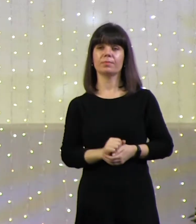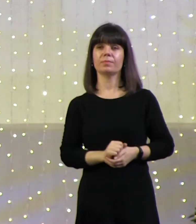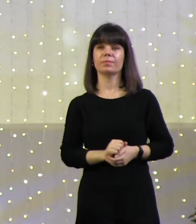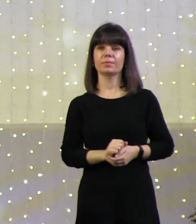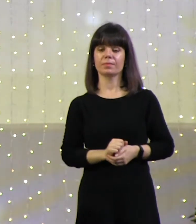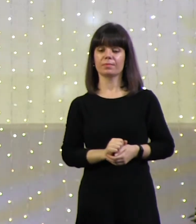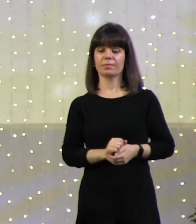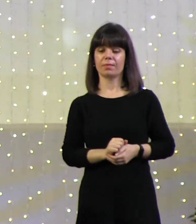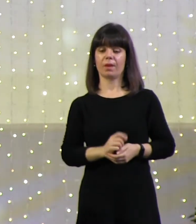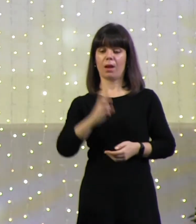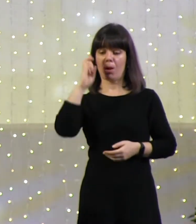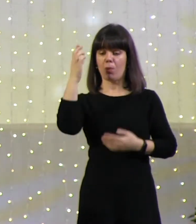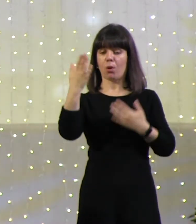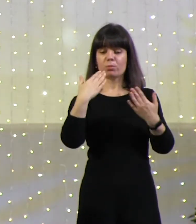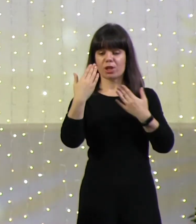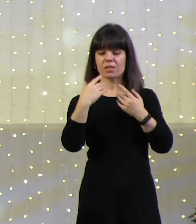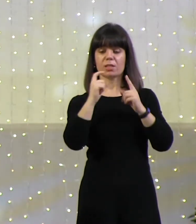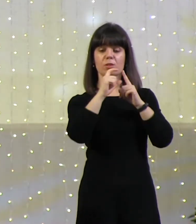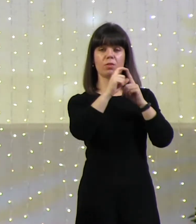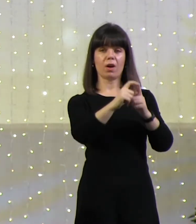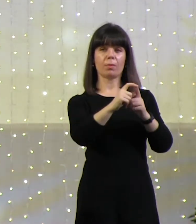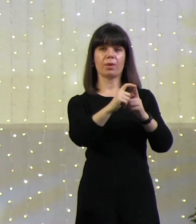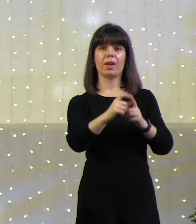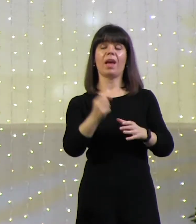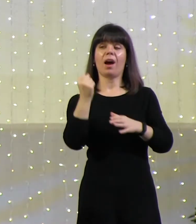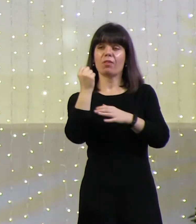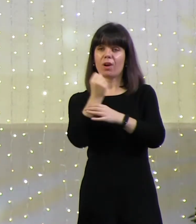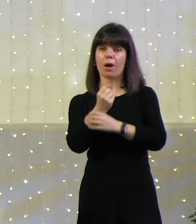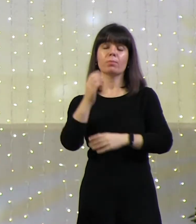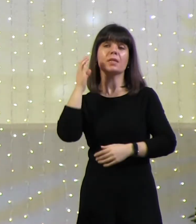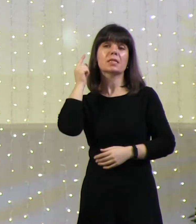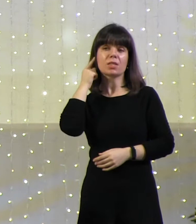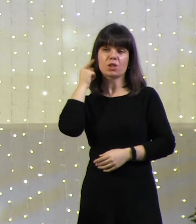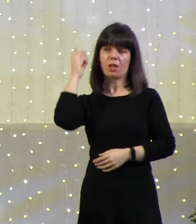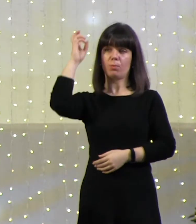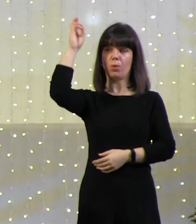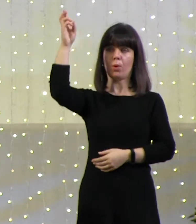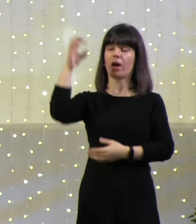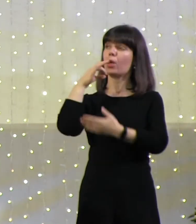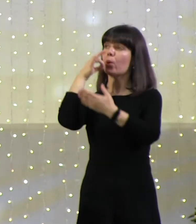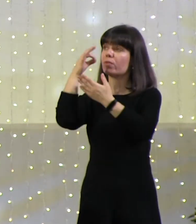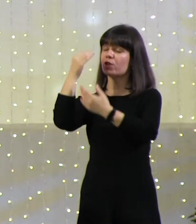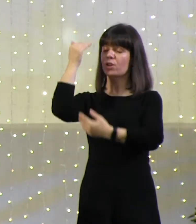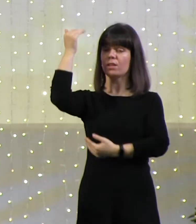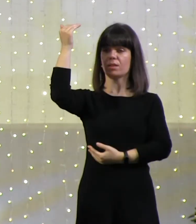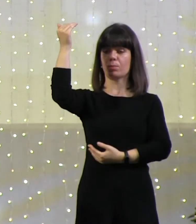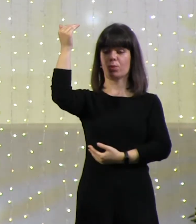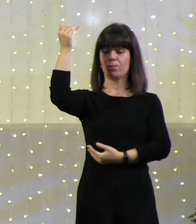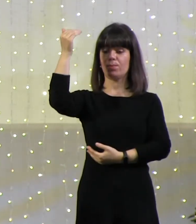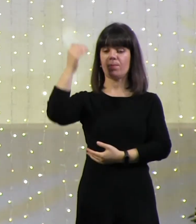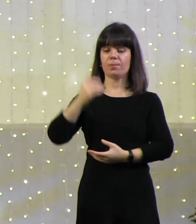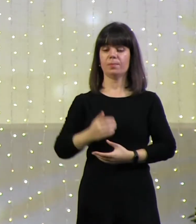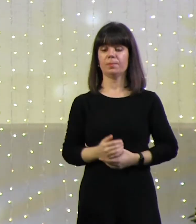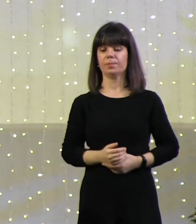Словами. Авраам его слышал. Авраам ему отвечал. И Бог ему отвечал в ответ.